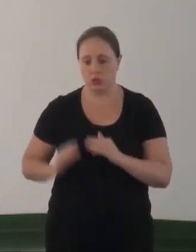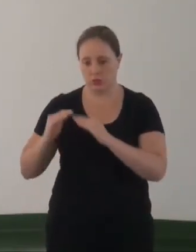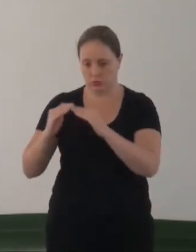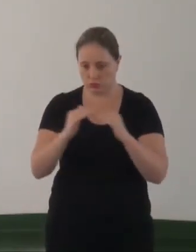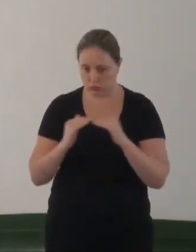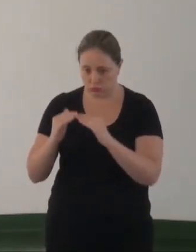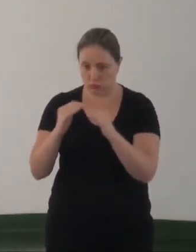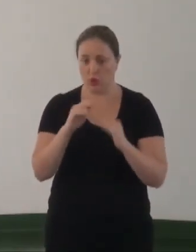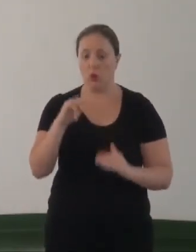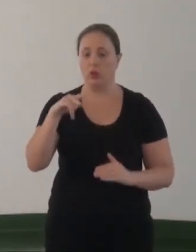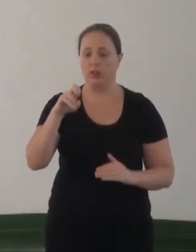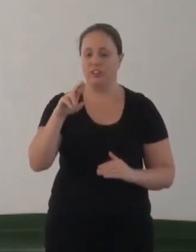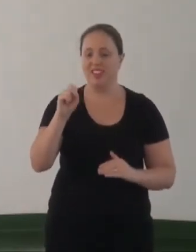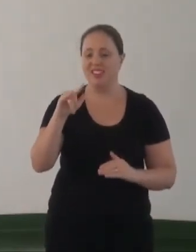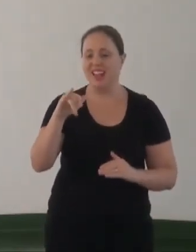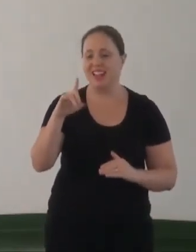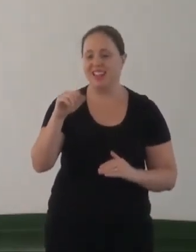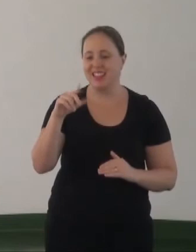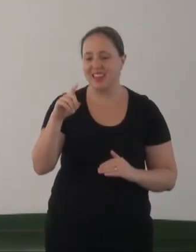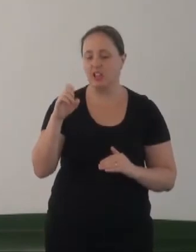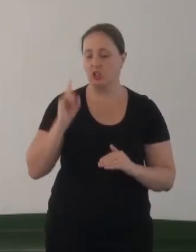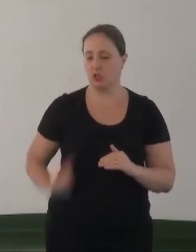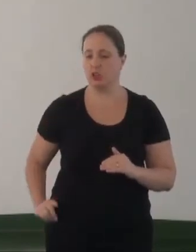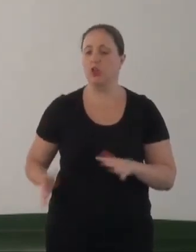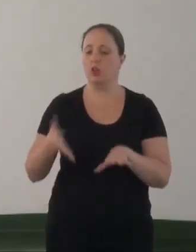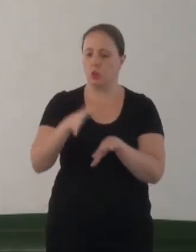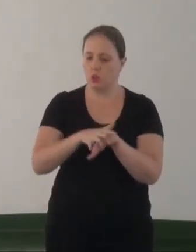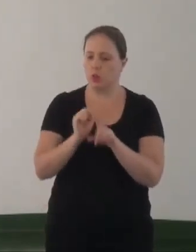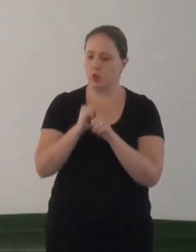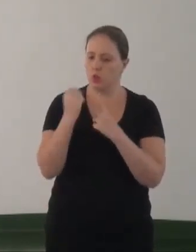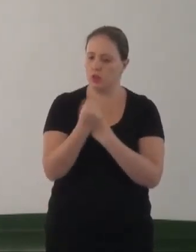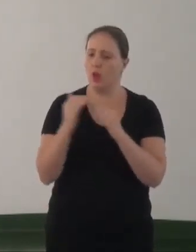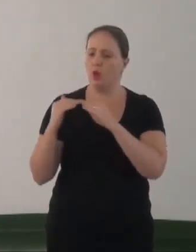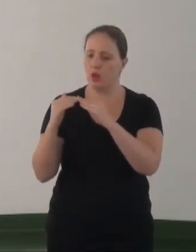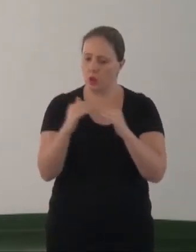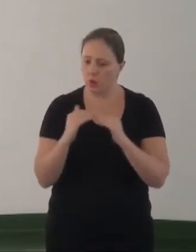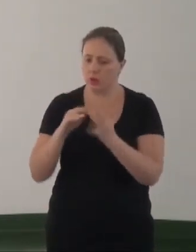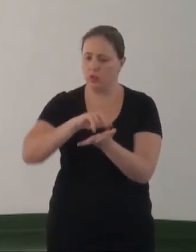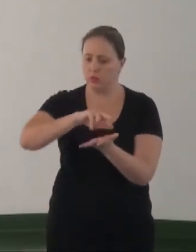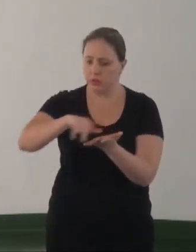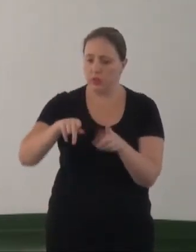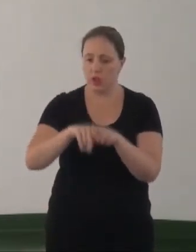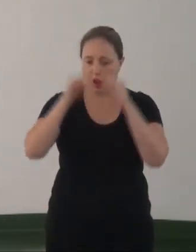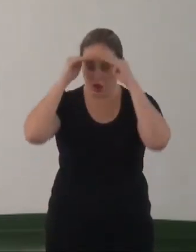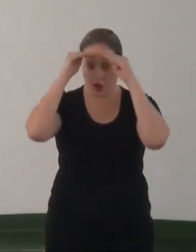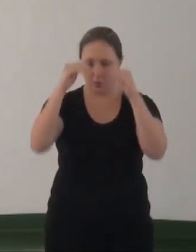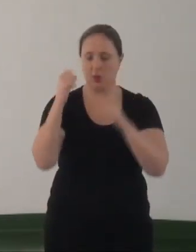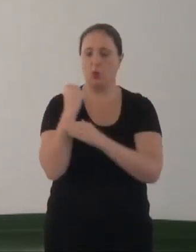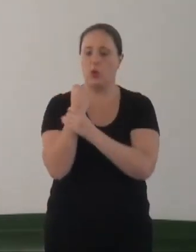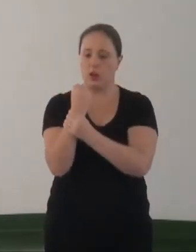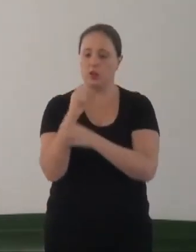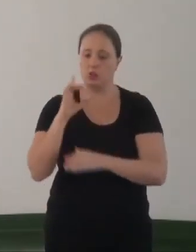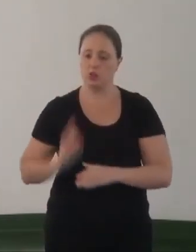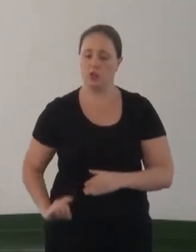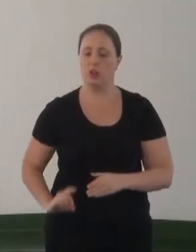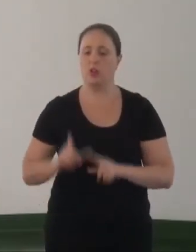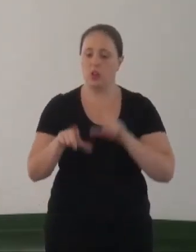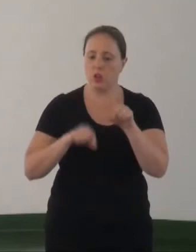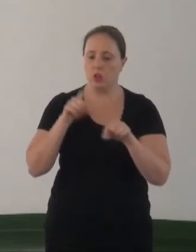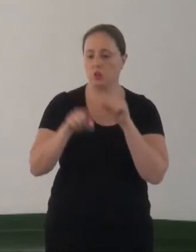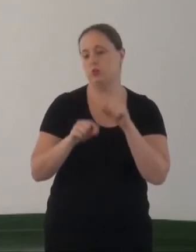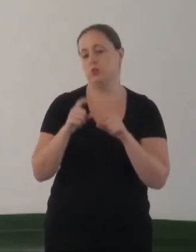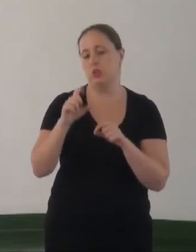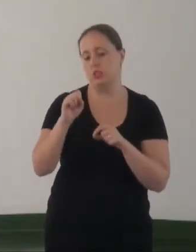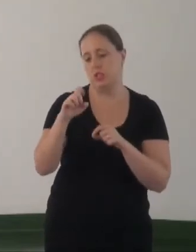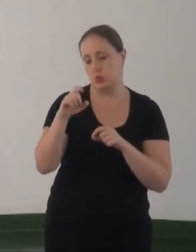universalidade dos direitos, inclusão social e produtiva, igualdade na diversidade, respeito e garantia do direito à orientação sexual,